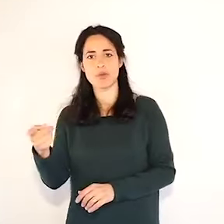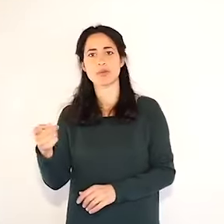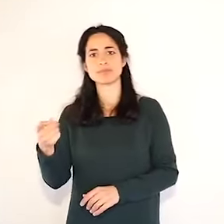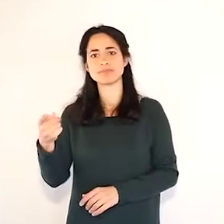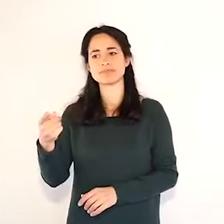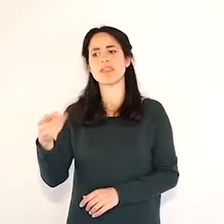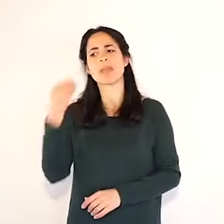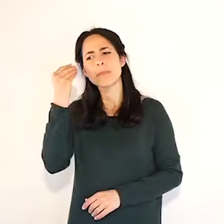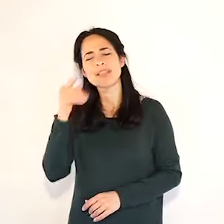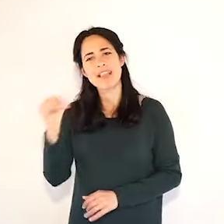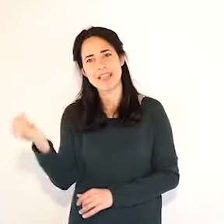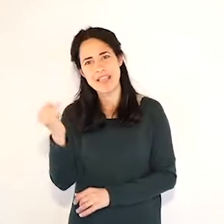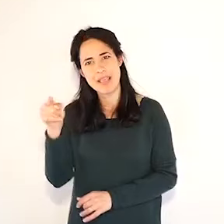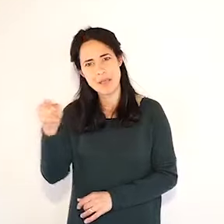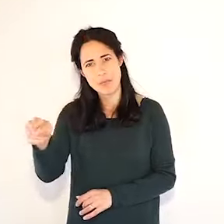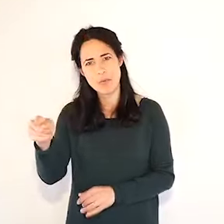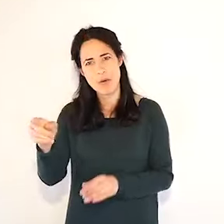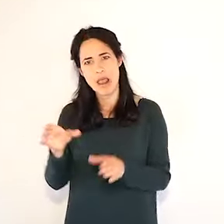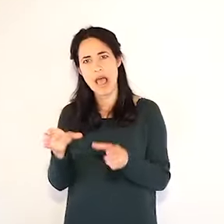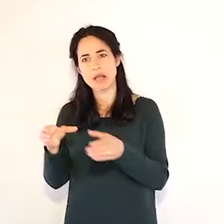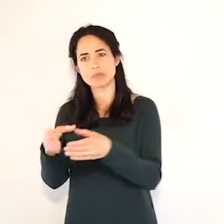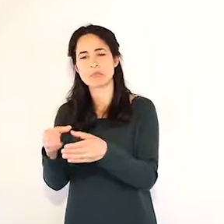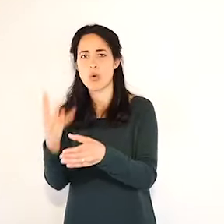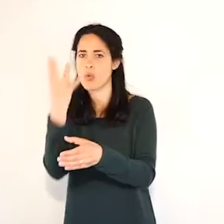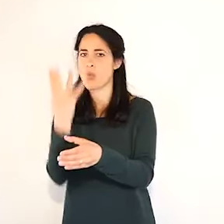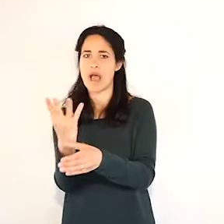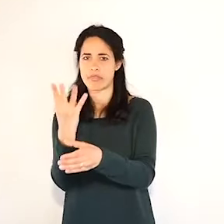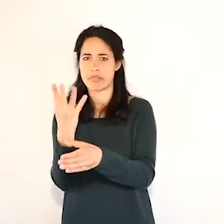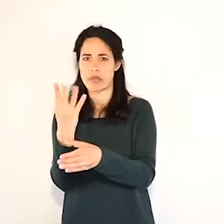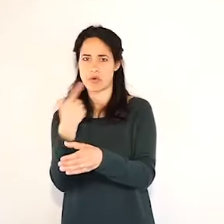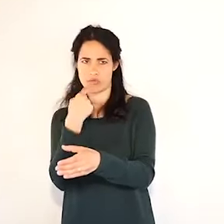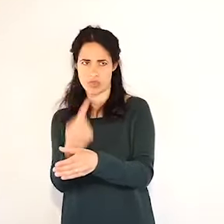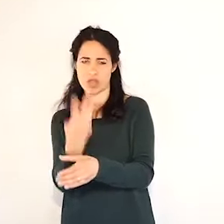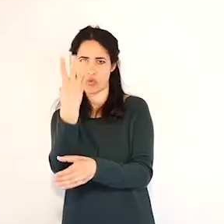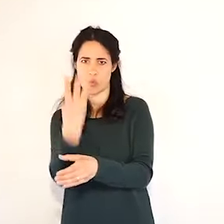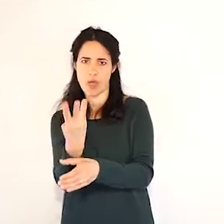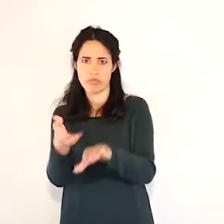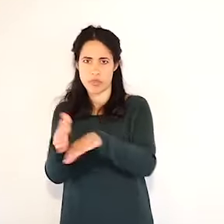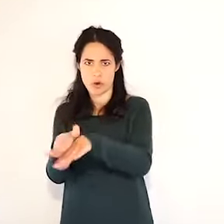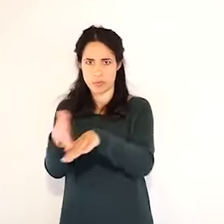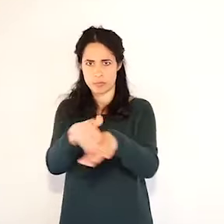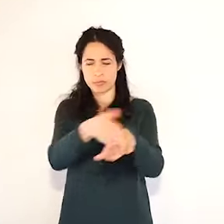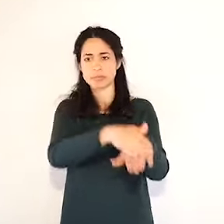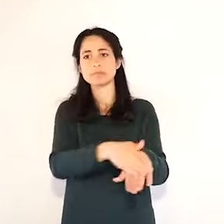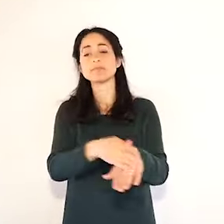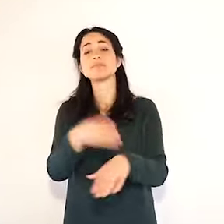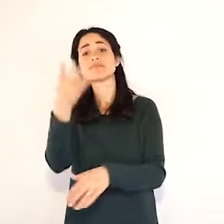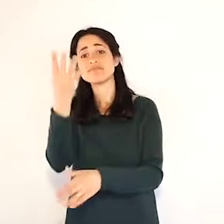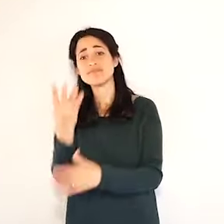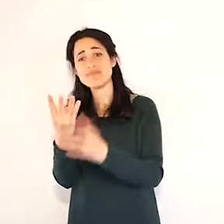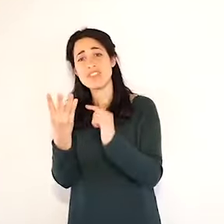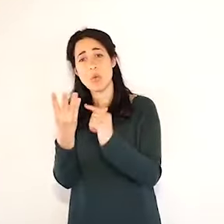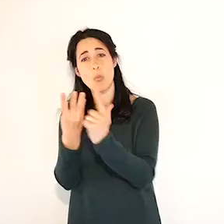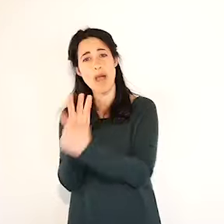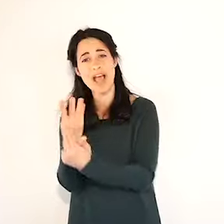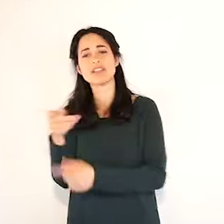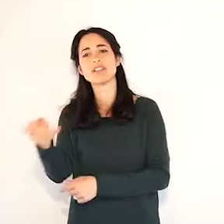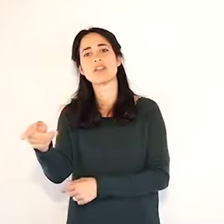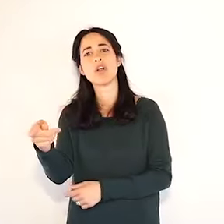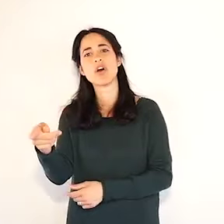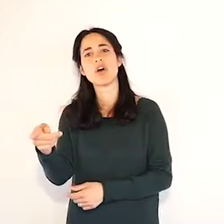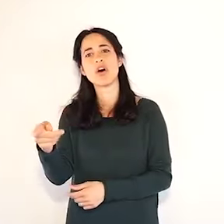vi ho comunicato per Imola, non li ho ancora comunicati ma sono 4,